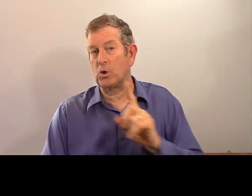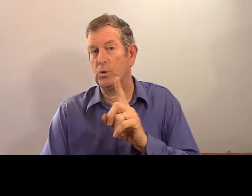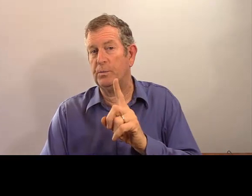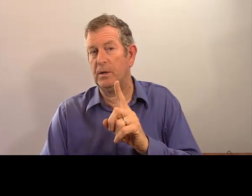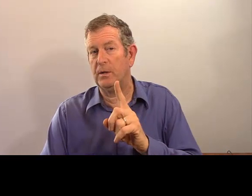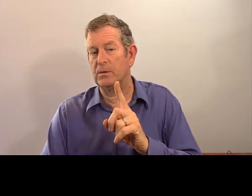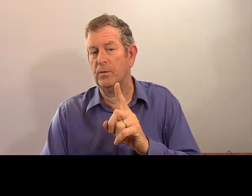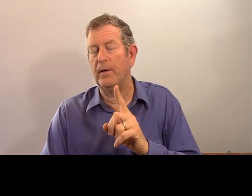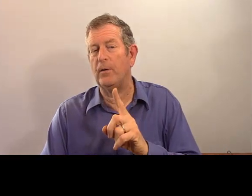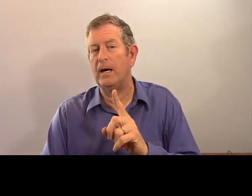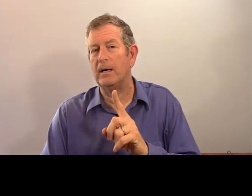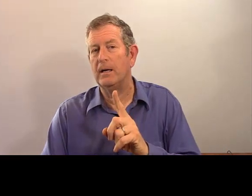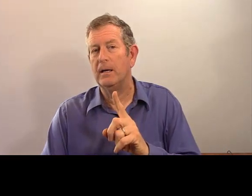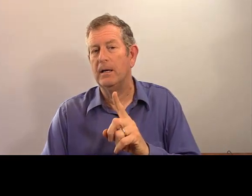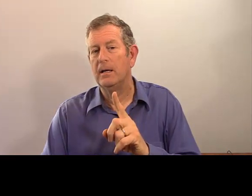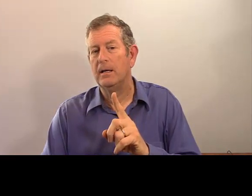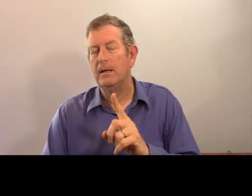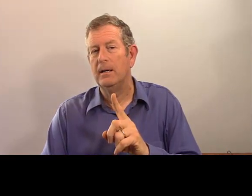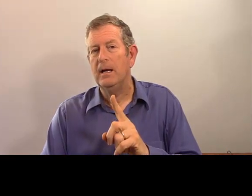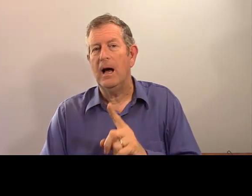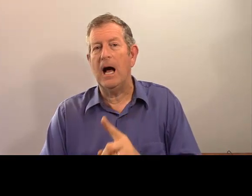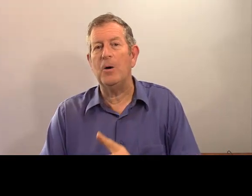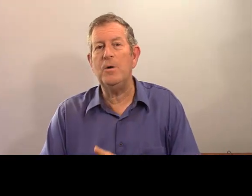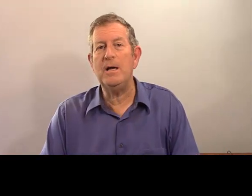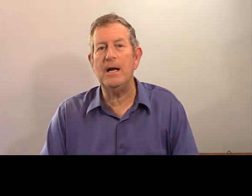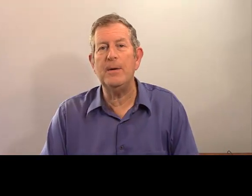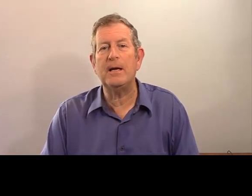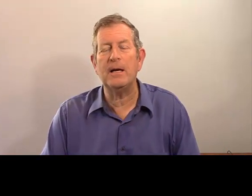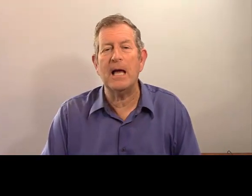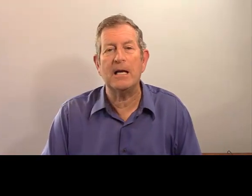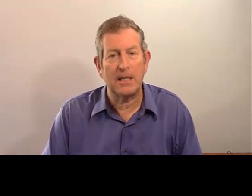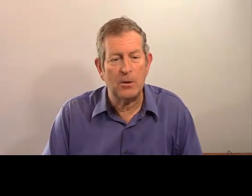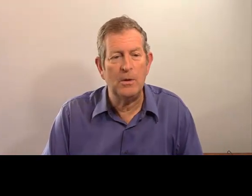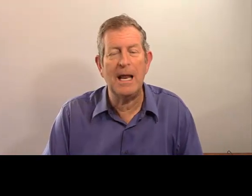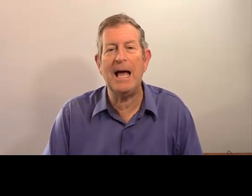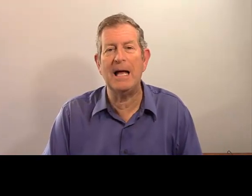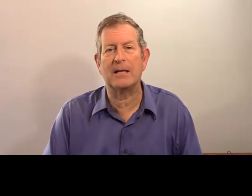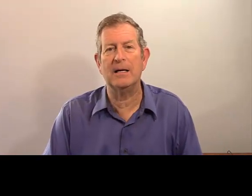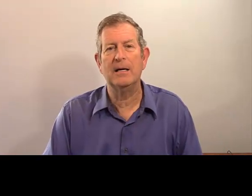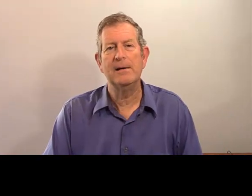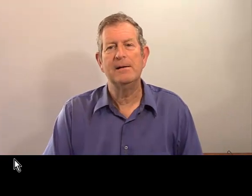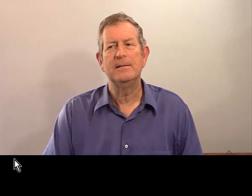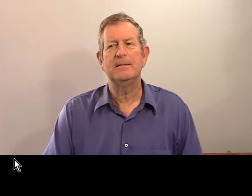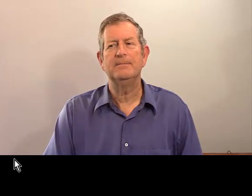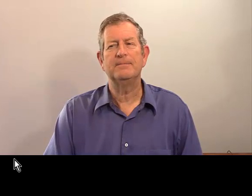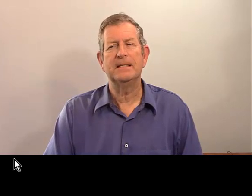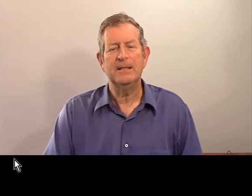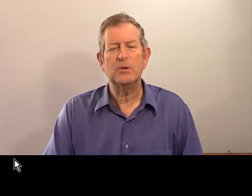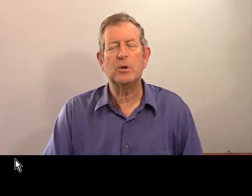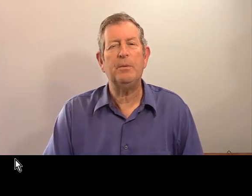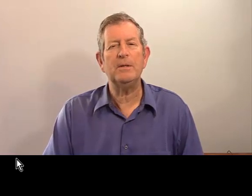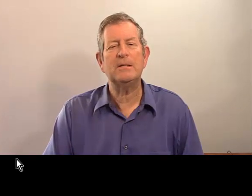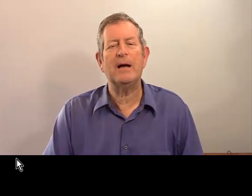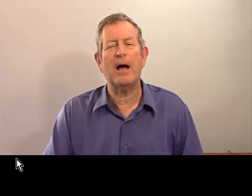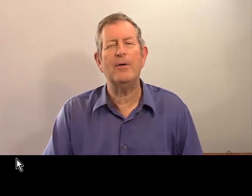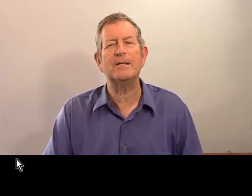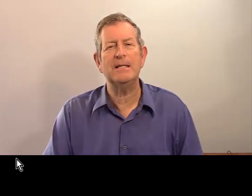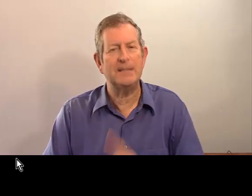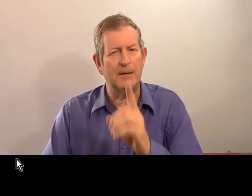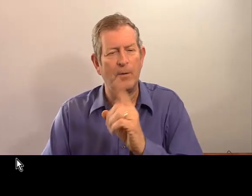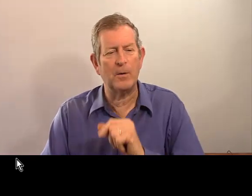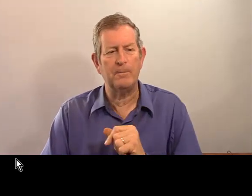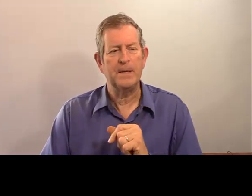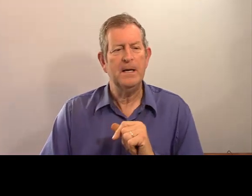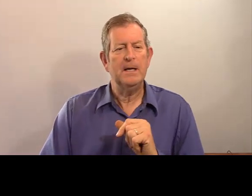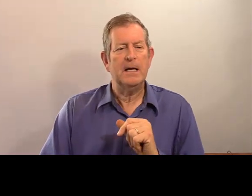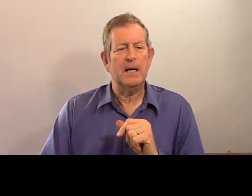lettre. Je pense. On va voir. Elle lui écrit une lettre. Ah oui. Elle lui écrit une lettre. Je pense avoir